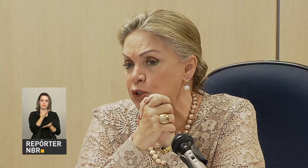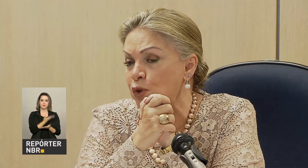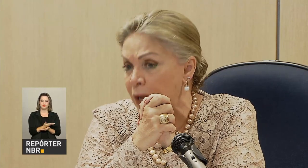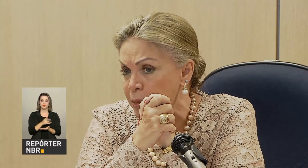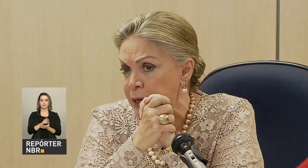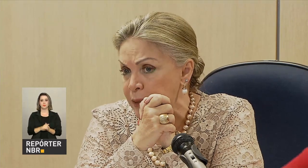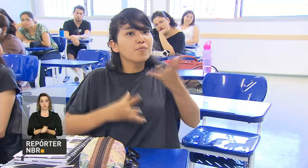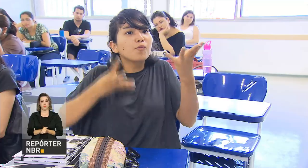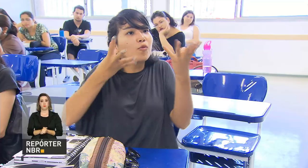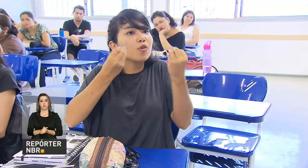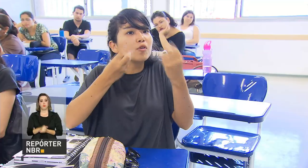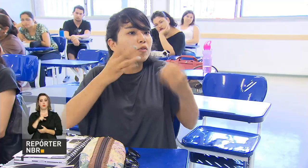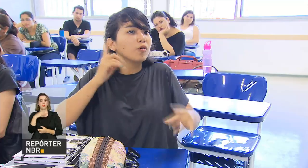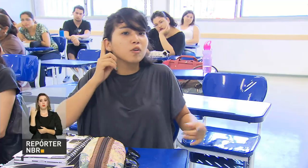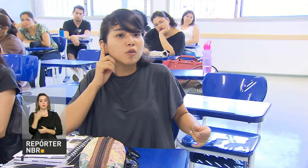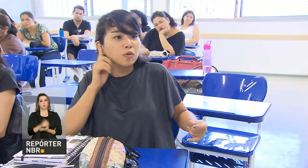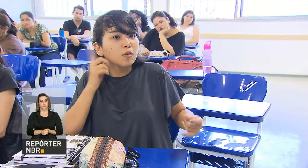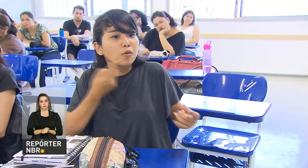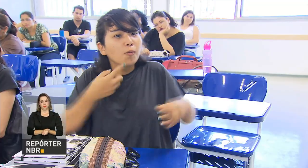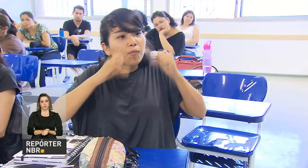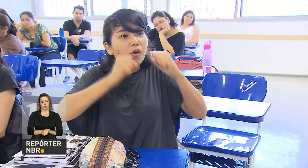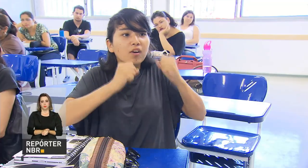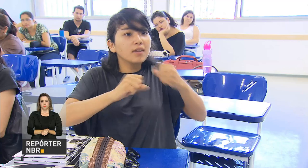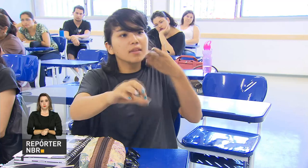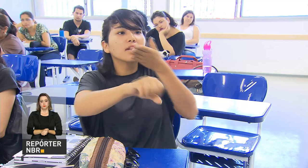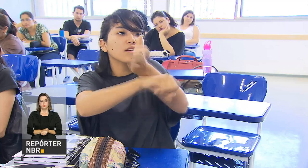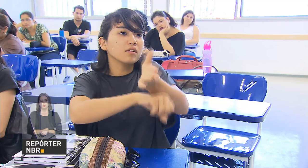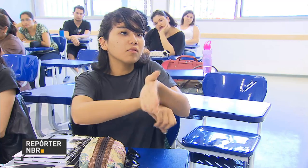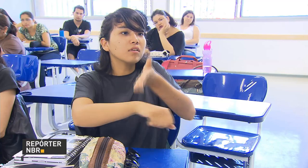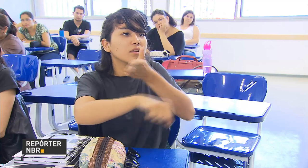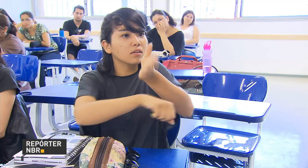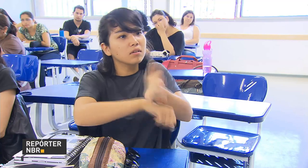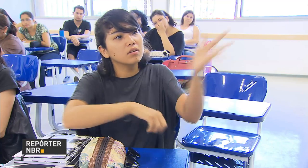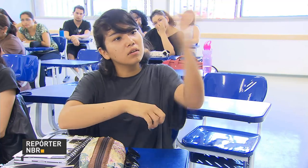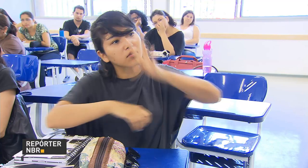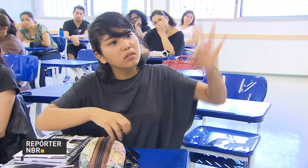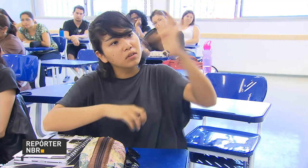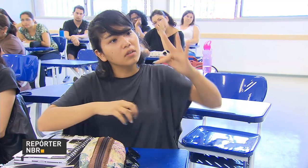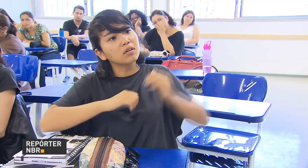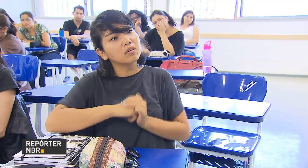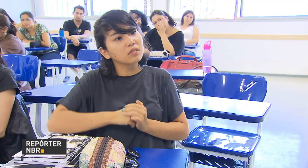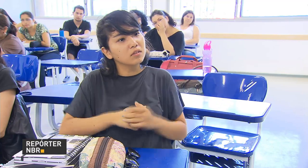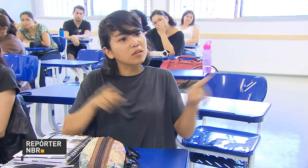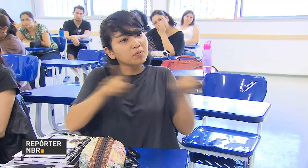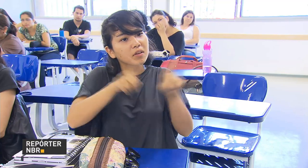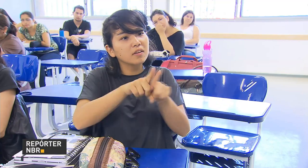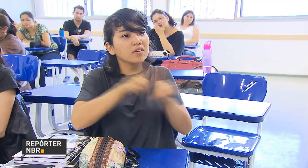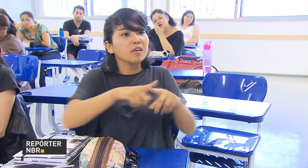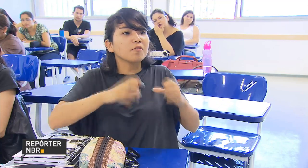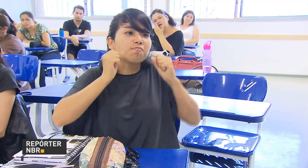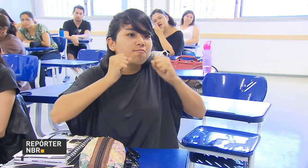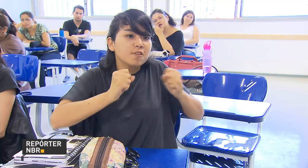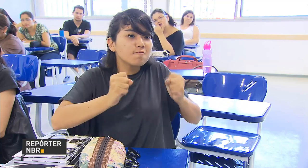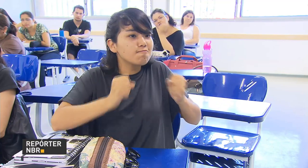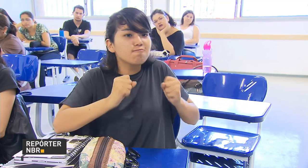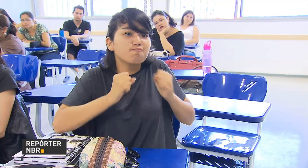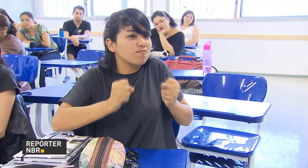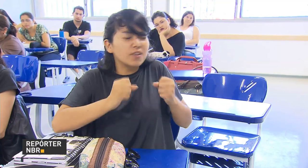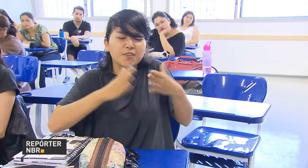vídeo Libras. O que eu quero do futuro é que os surdos possam entrar na universidade, que eles tenham oportunidade igual estou tendo,